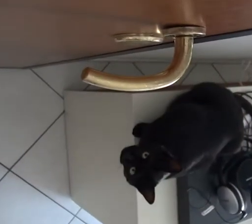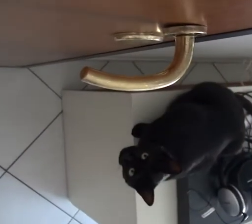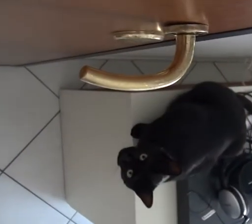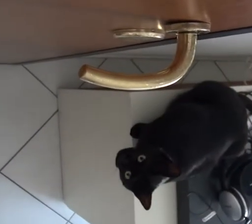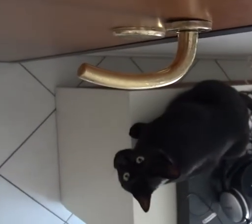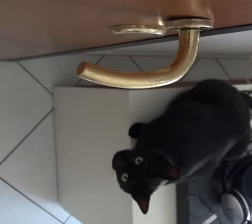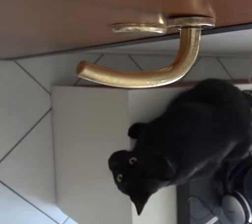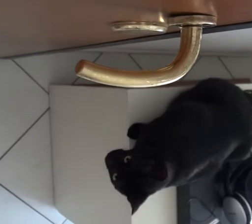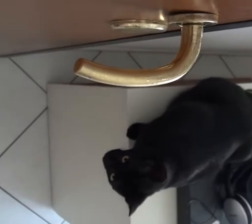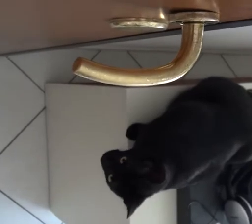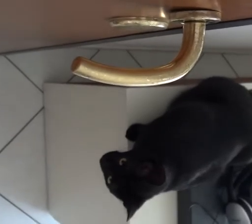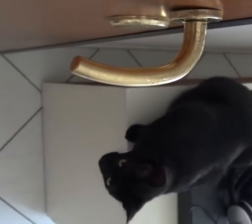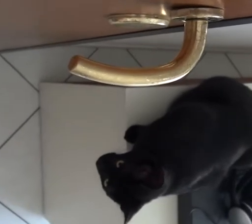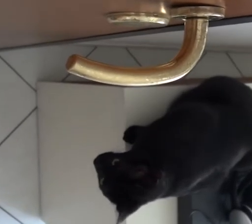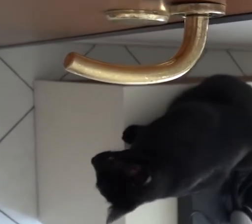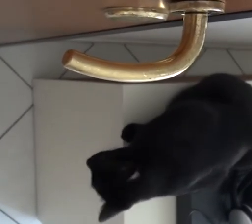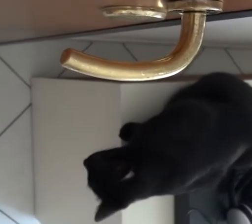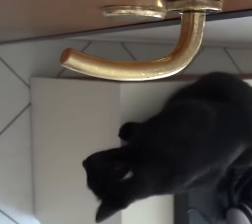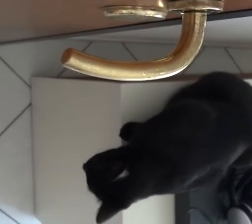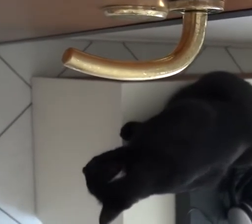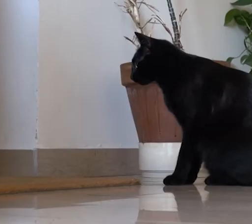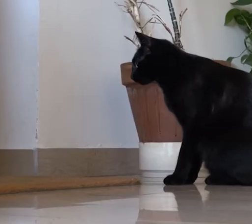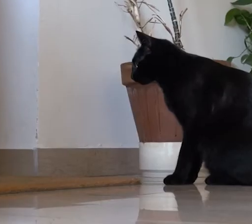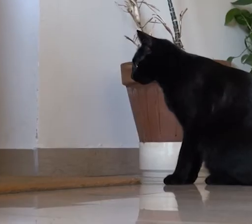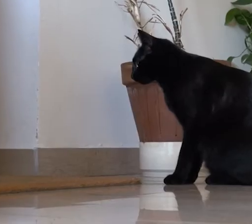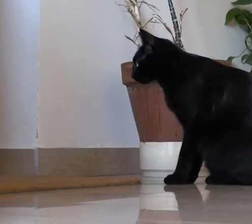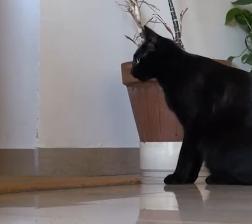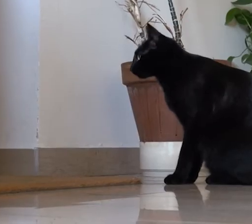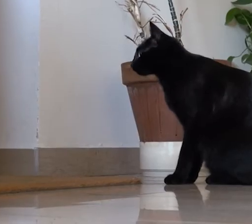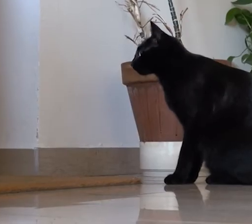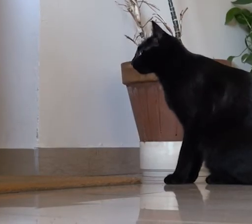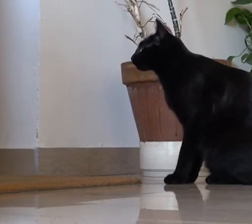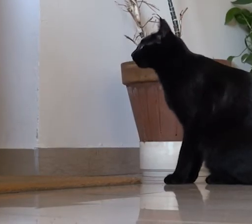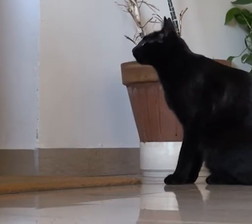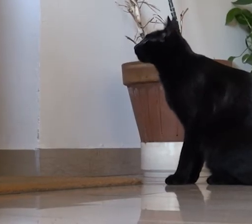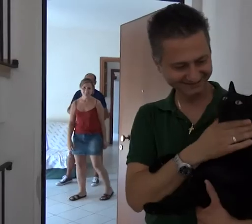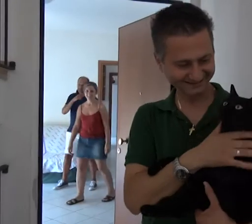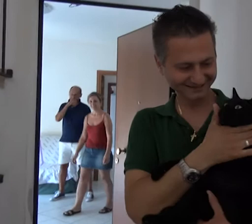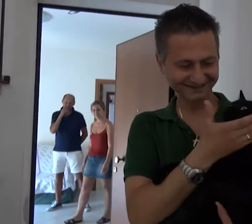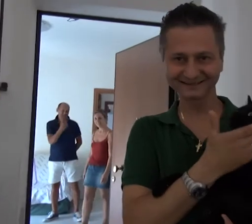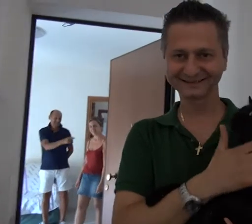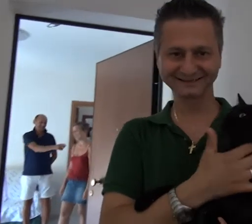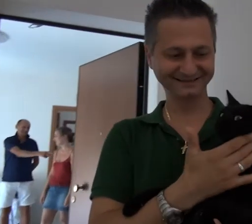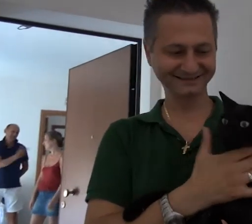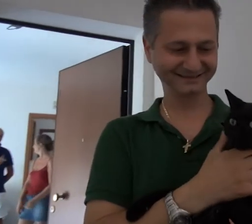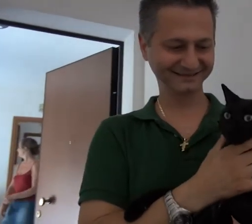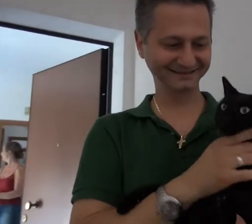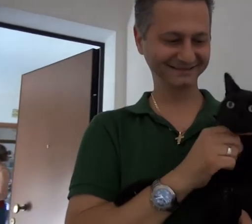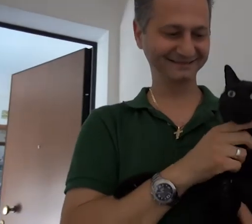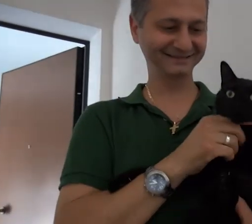situazione ci ha pensato proprio lei, Briciola. Aggrappandosi alla maniglia è infatti riuscita ad aprire la porta tra lo stupore del suo padrone e dei